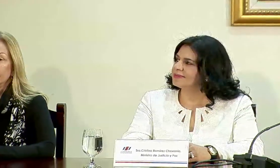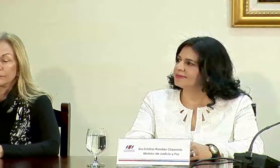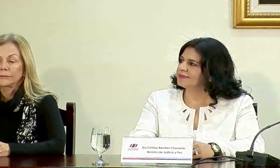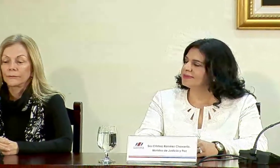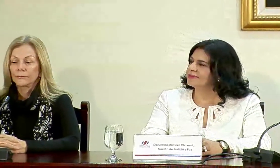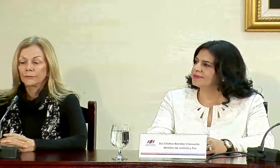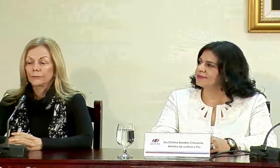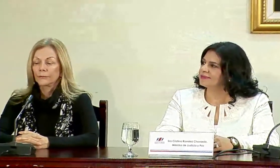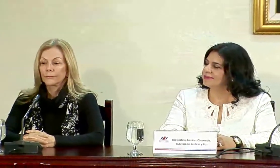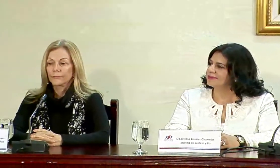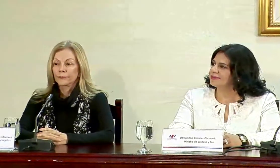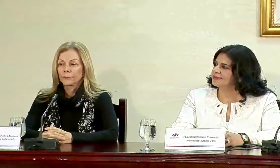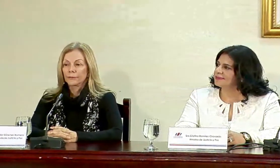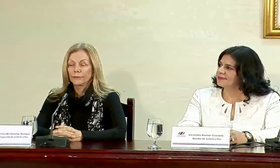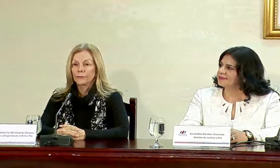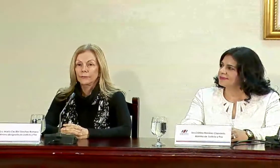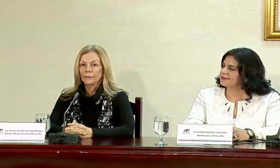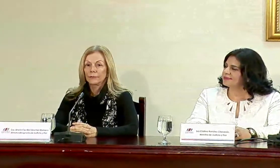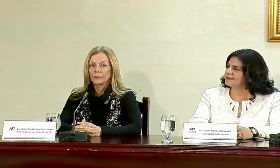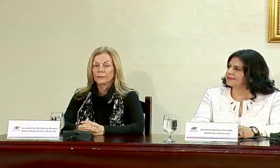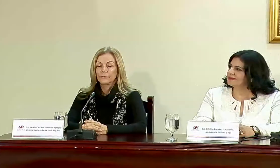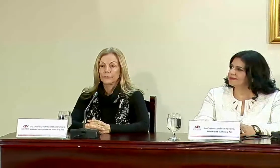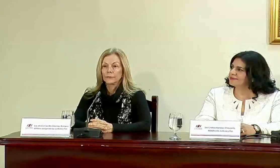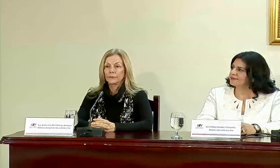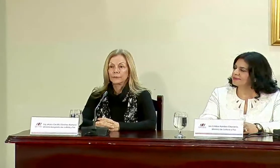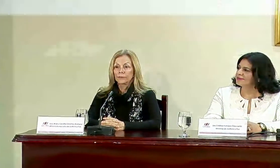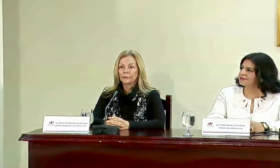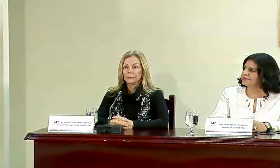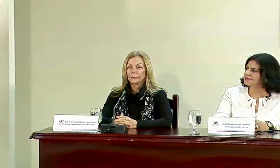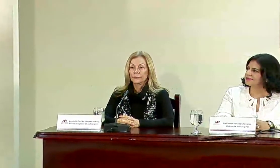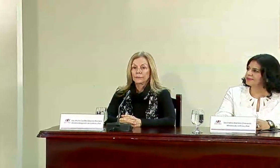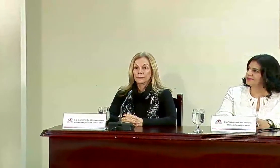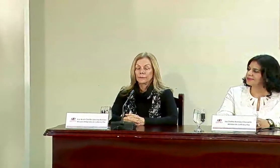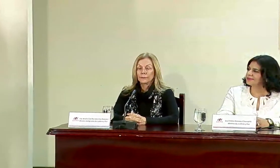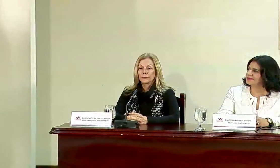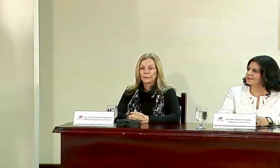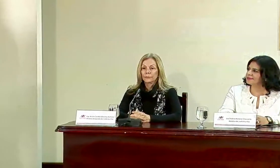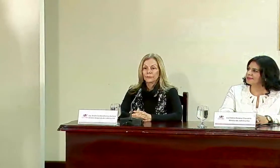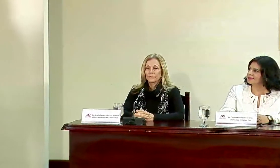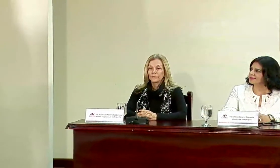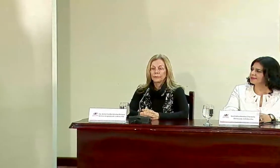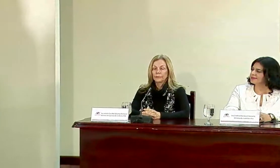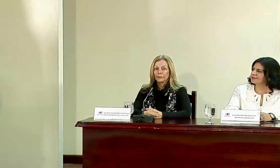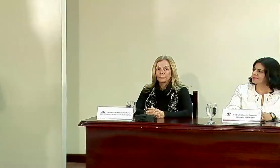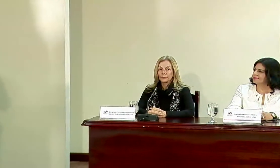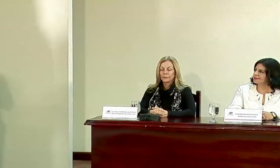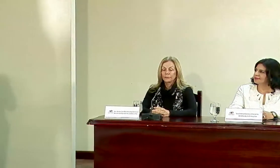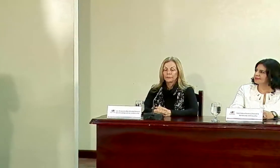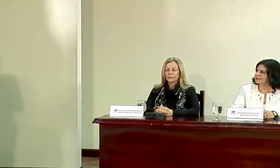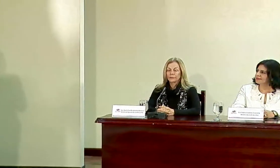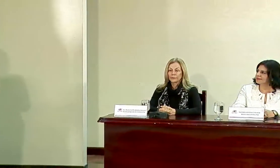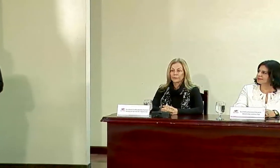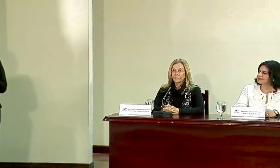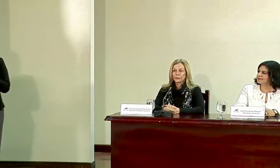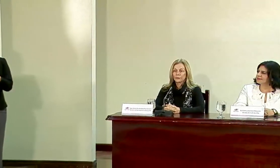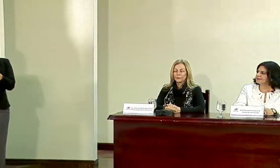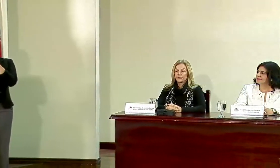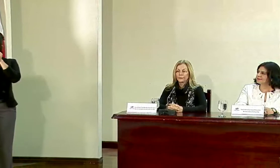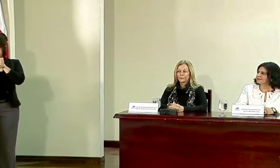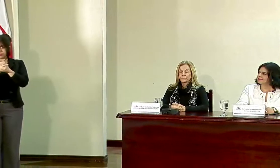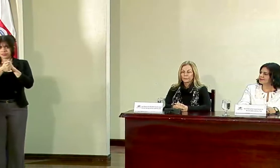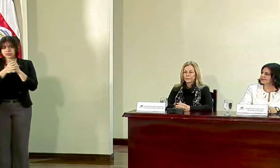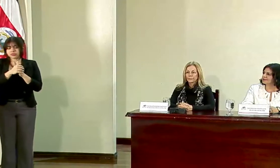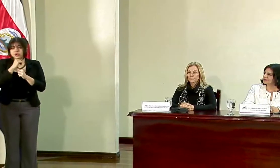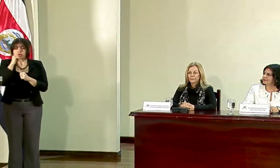permitirá que ambas continúen el diálogo que han sostenido en los últimos días y que permitirá una transición